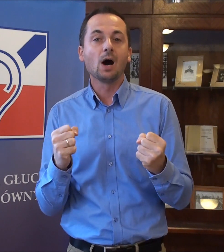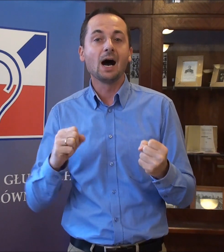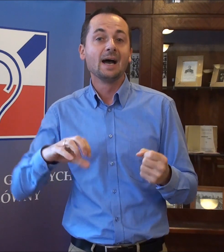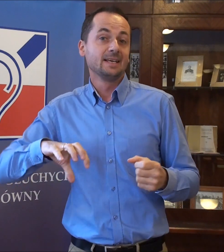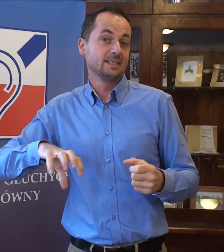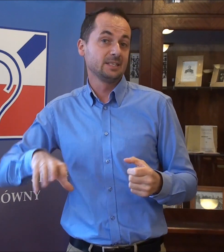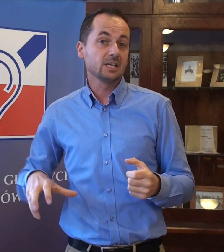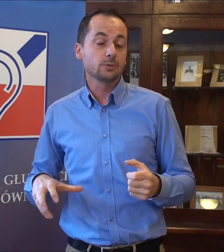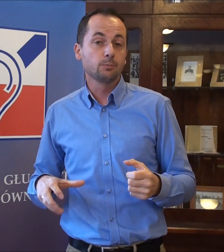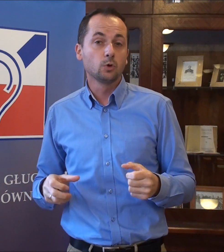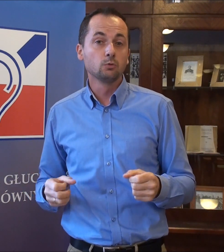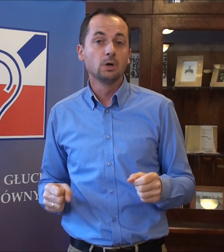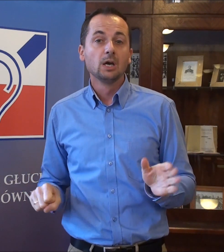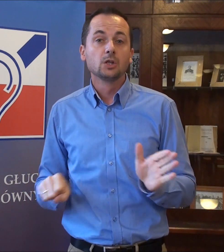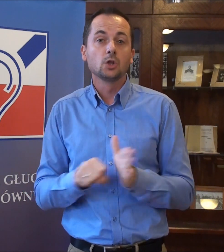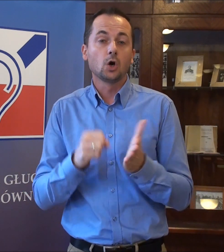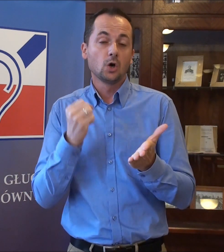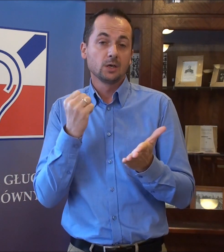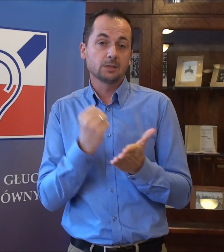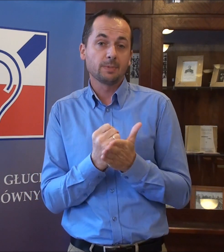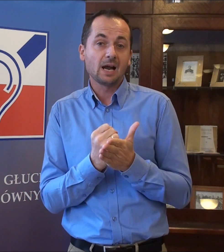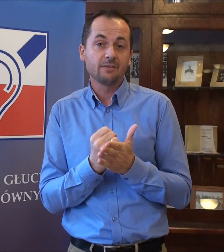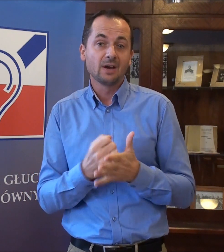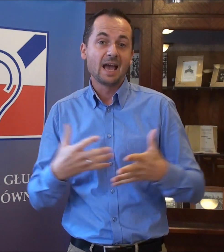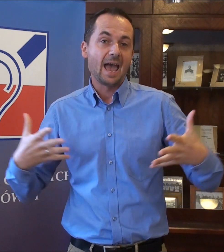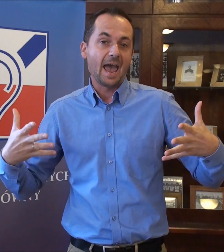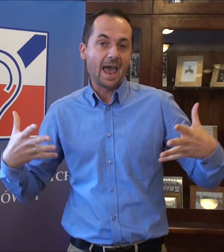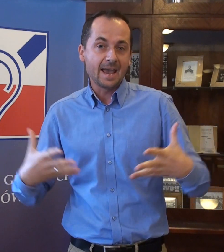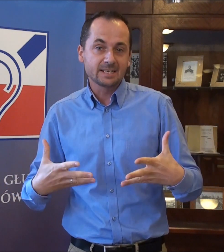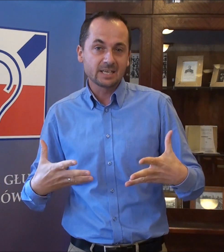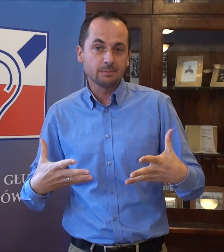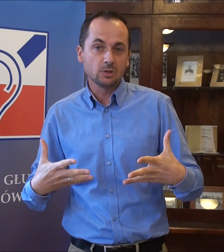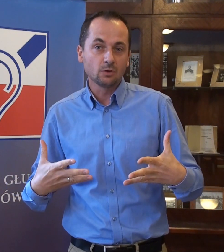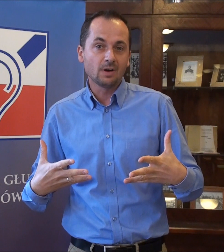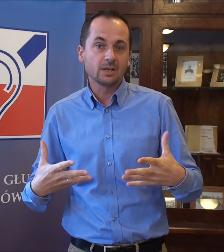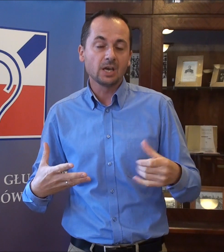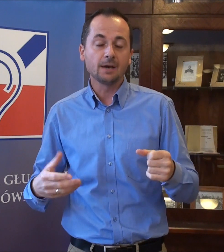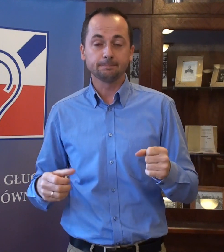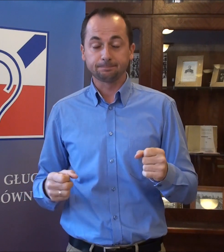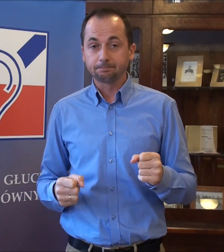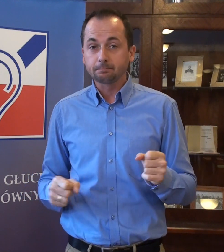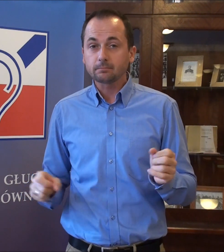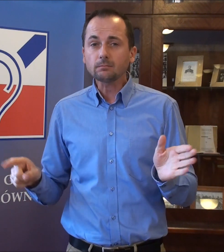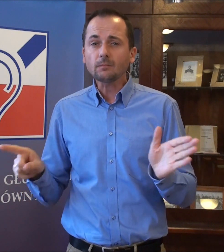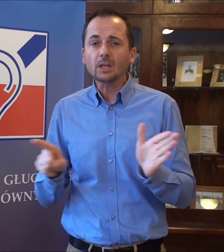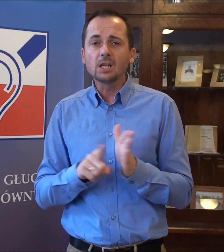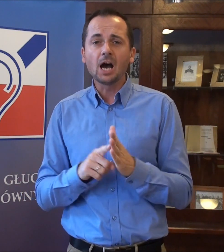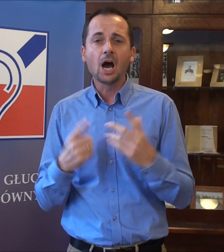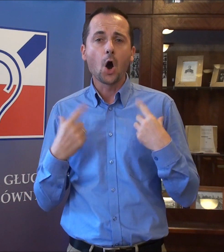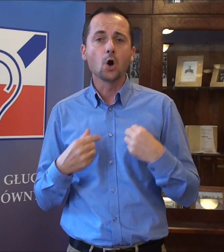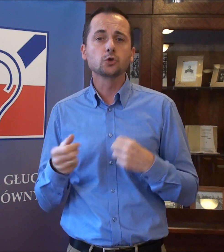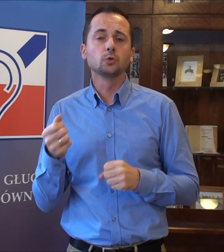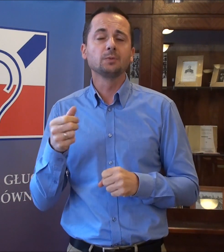zespół do spraw egzaminowania dla osób